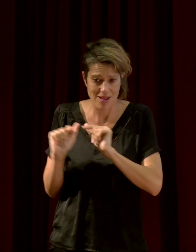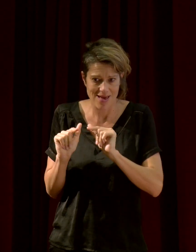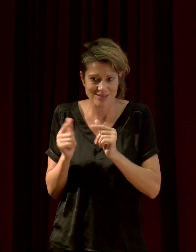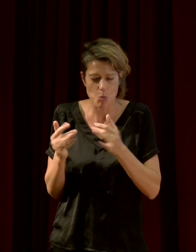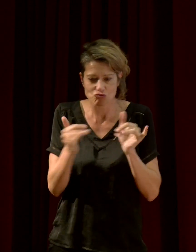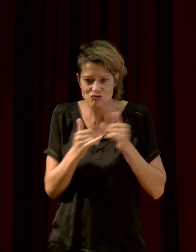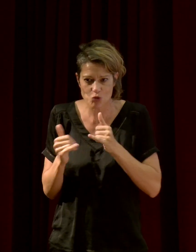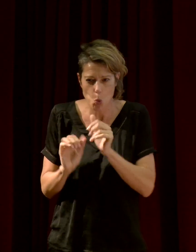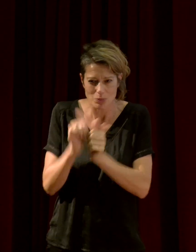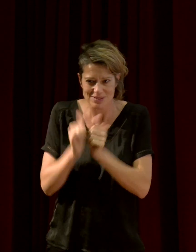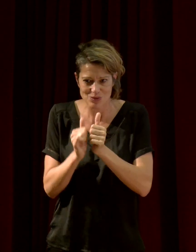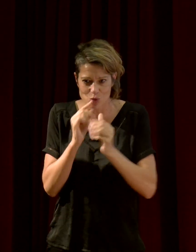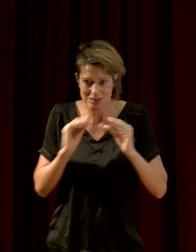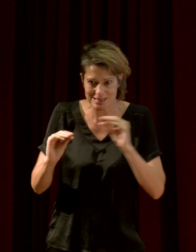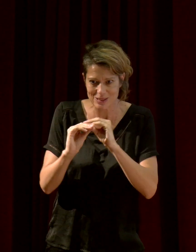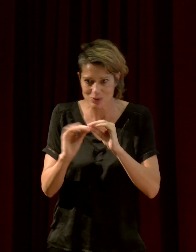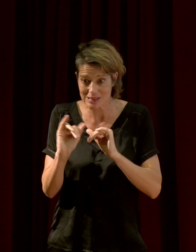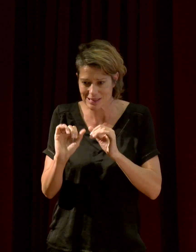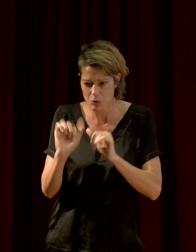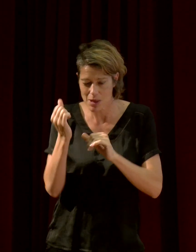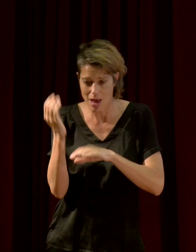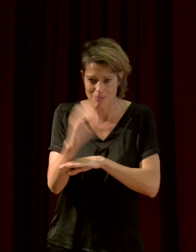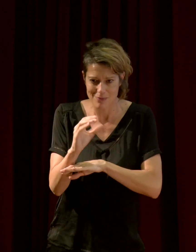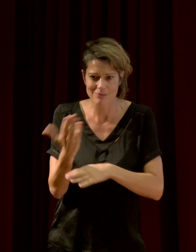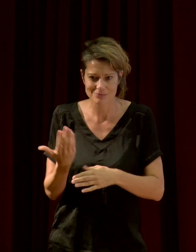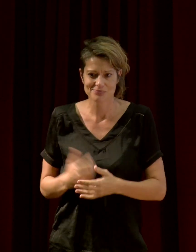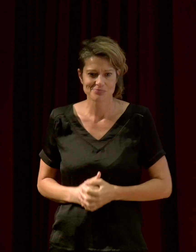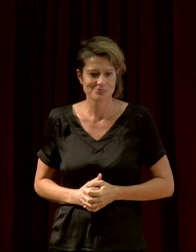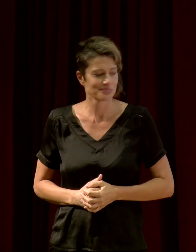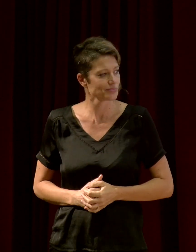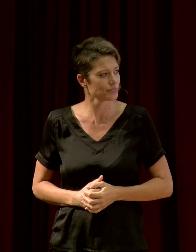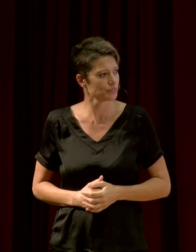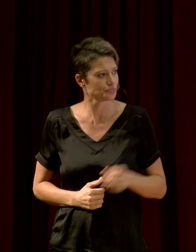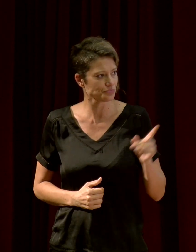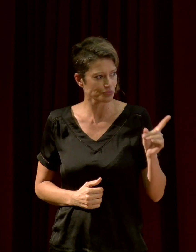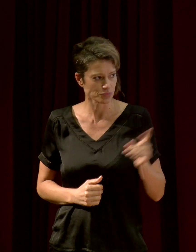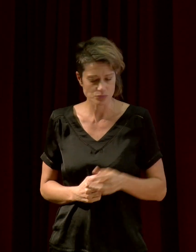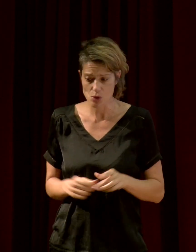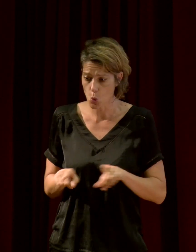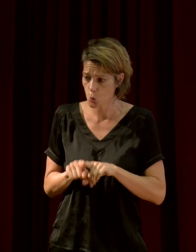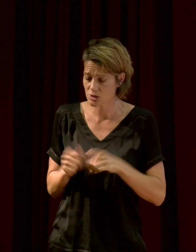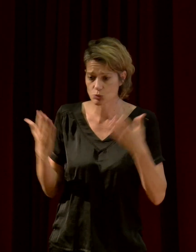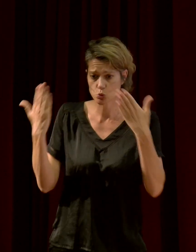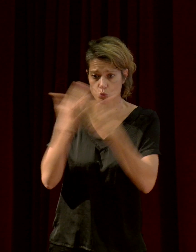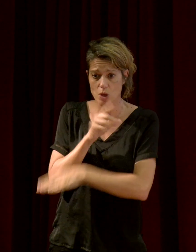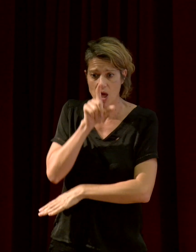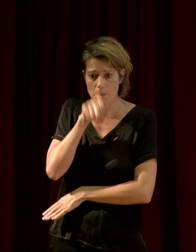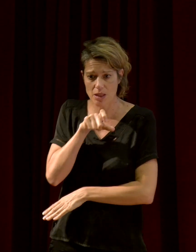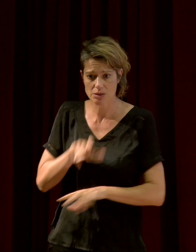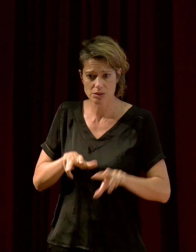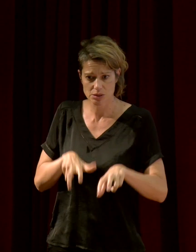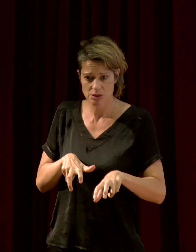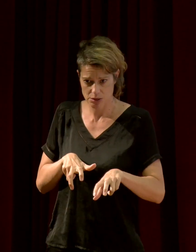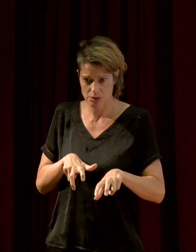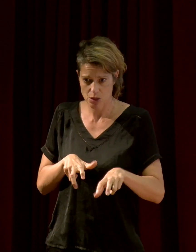compétition pour le silence entre la proie et le prédateur. C'est le cas aussi des rapaces nocturnes. C'est ça. Les rapaces nocturnes,